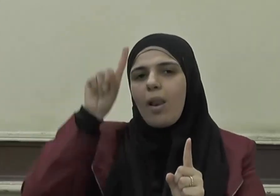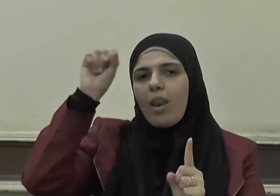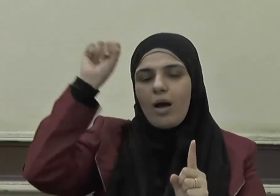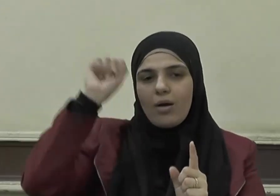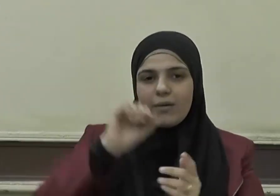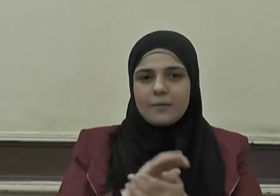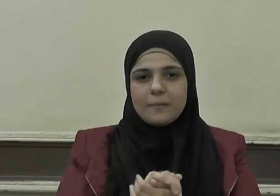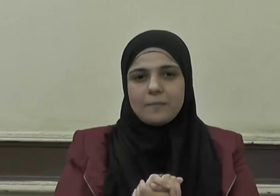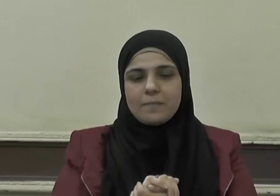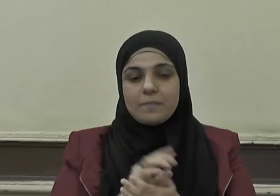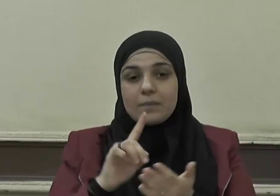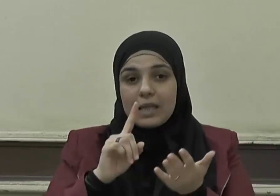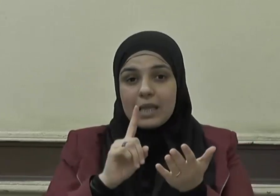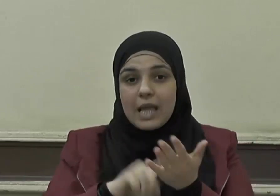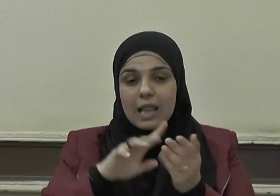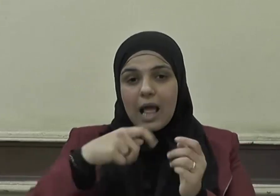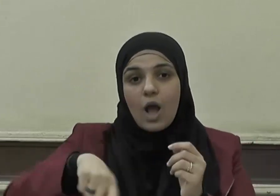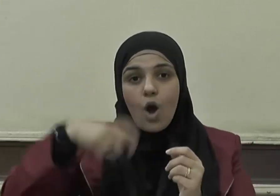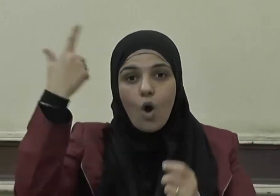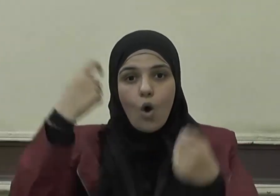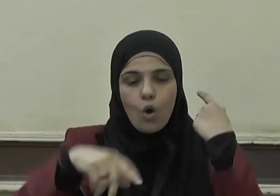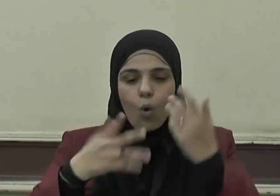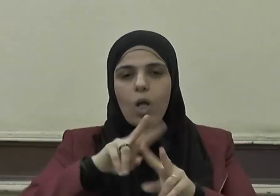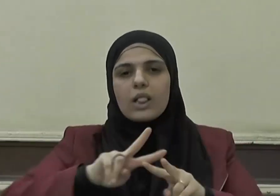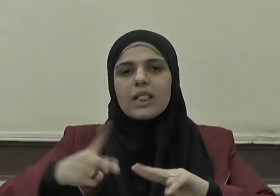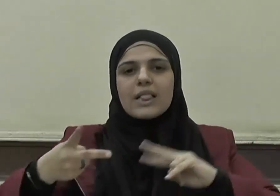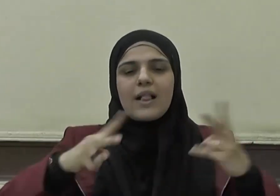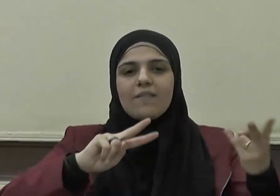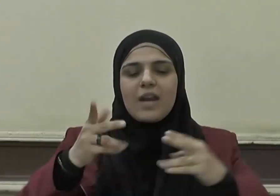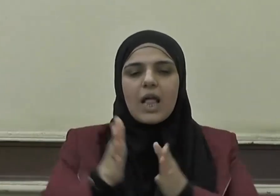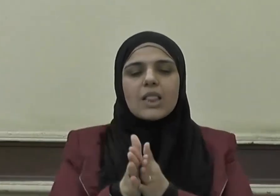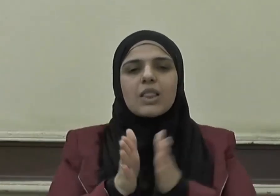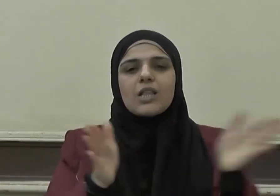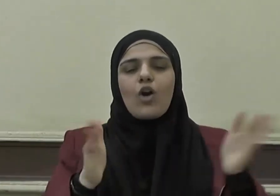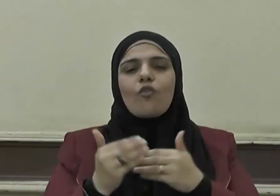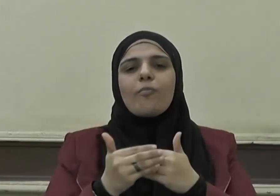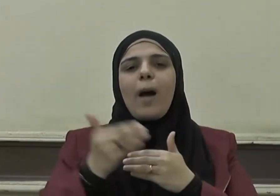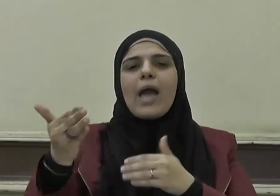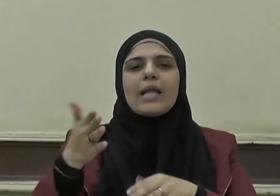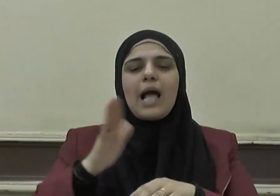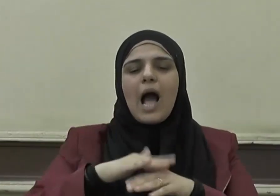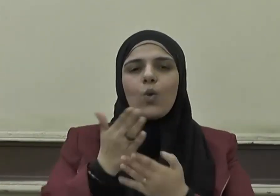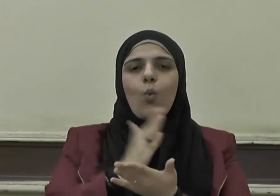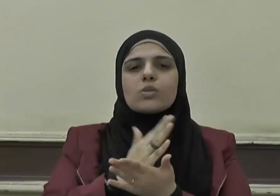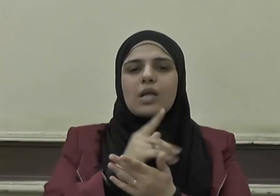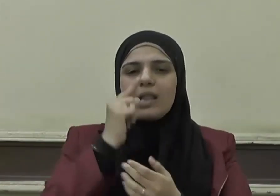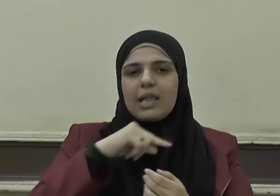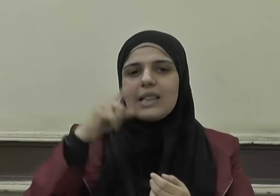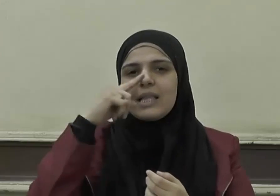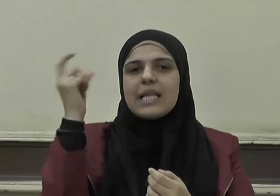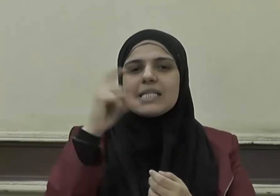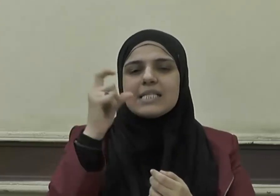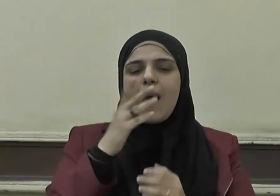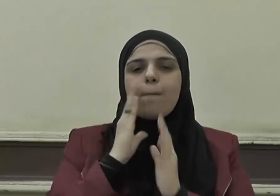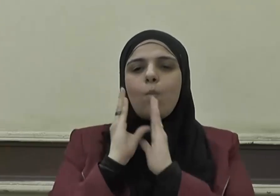إن الغلو والتفريط تطرف بعيد عن وسطية الإسلام ومنهجه